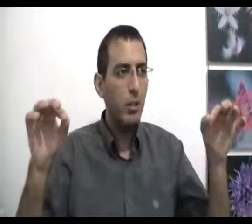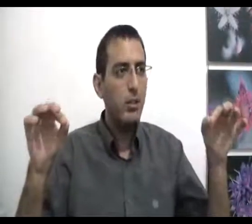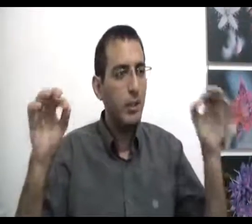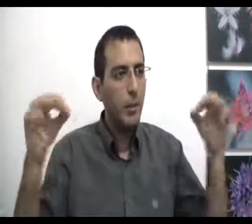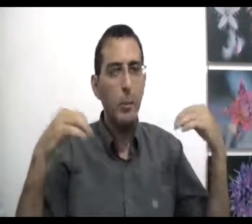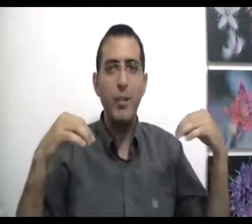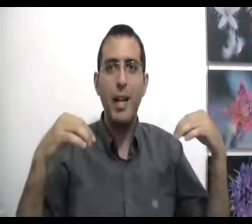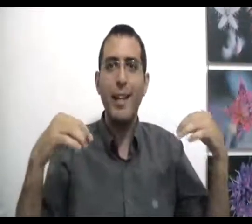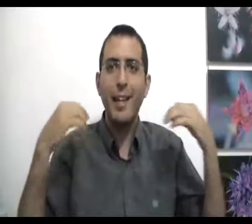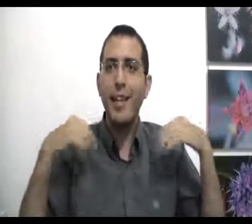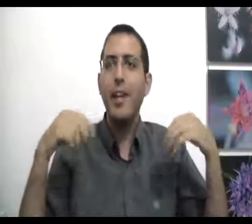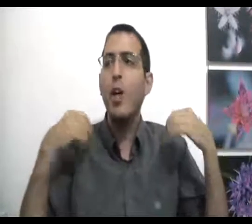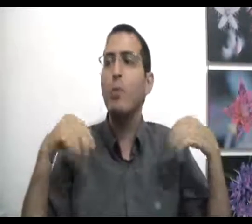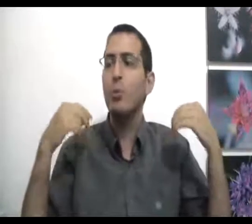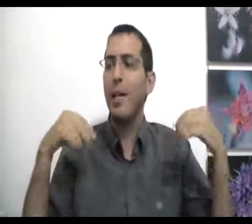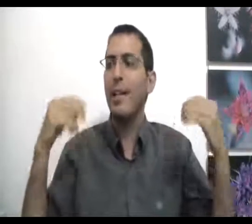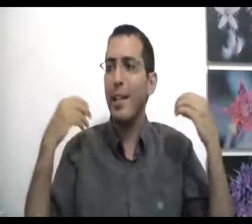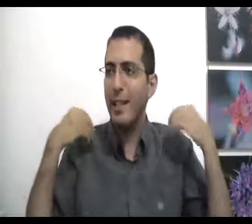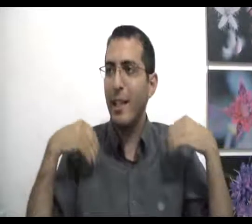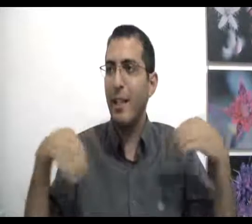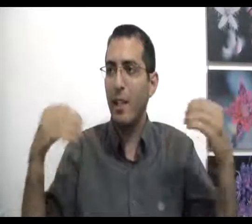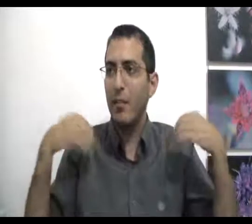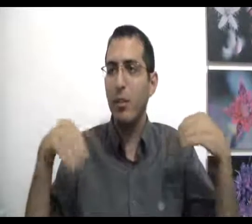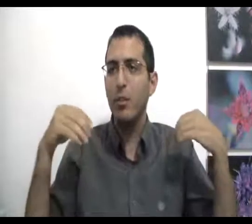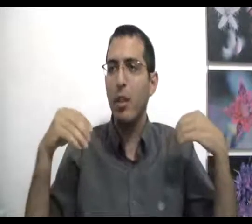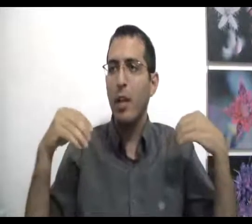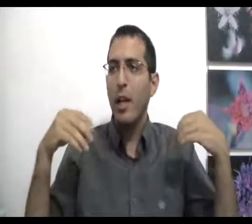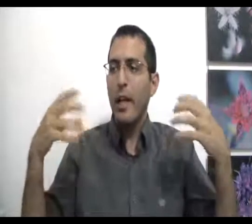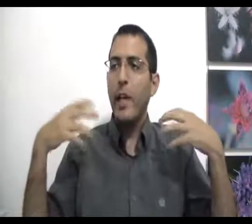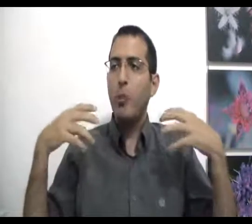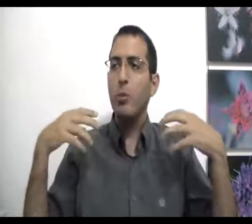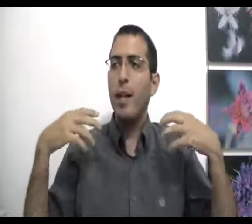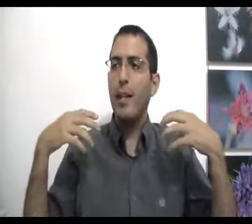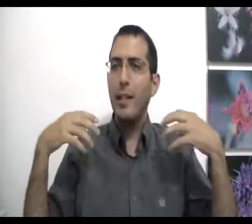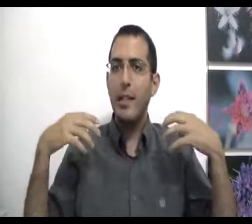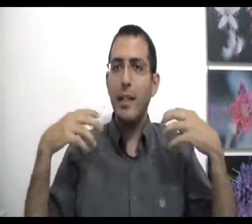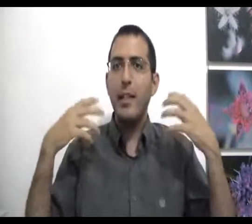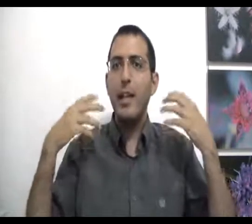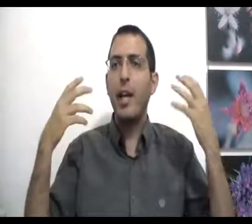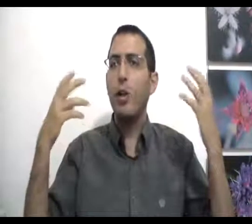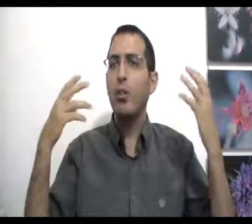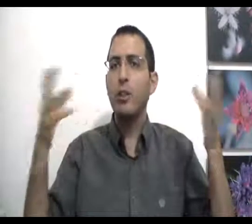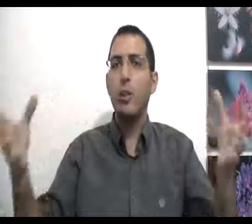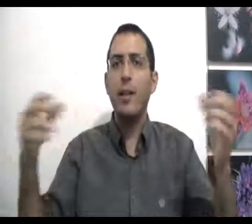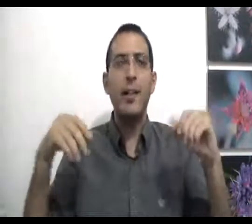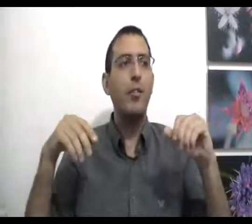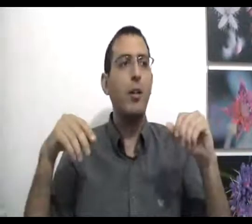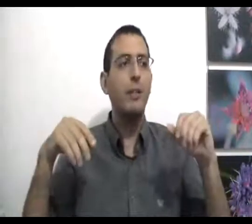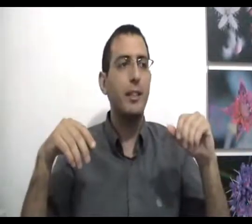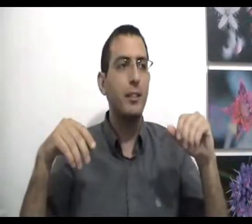זה תמיד בשבילה כי היא לא מסוגלת לחוות היא לא מסוגלת לחיות כשהיא רואה את הילד שלה גוסס